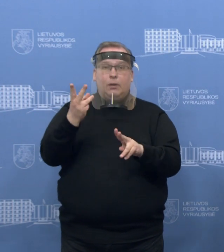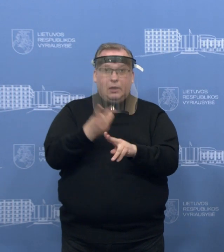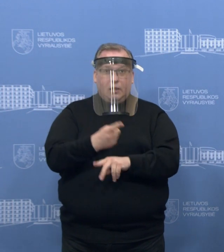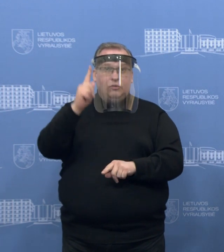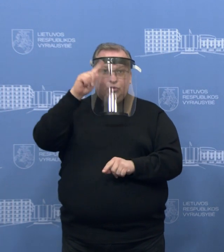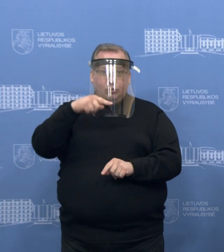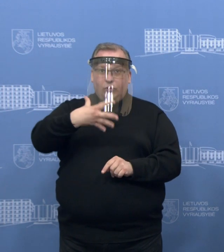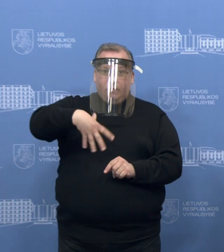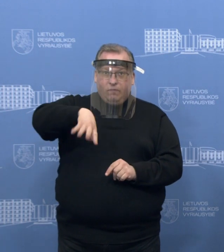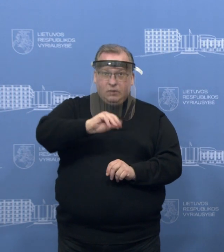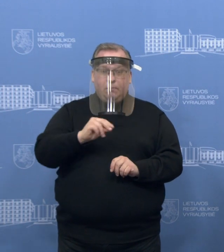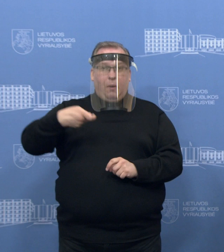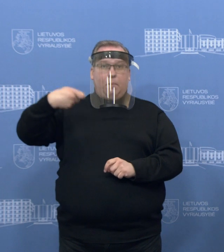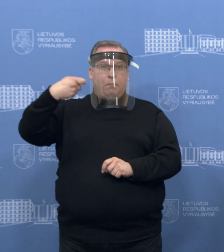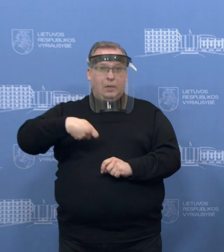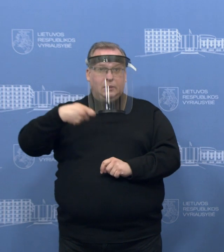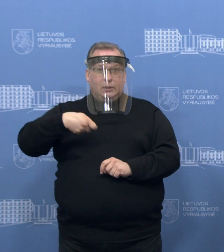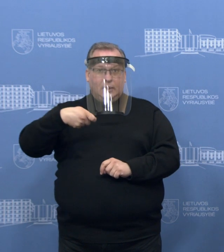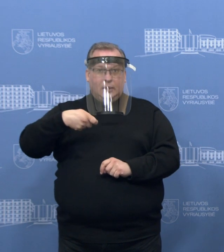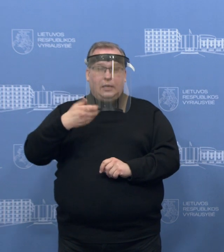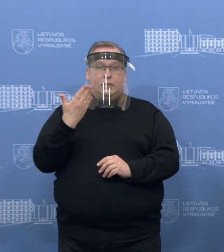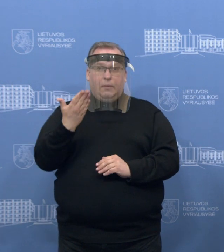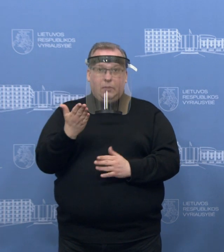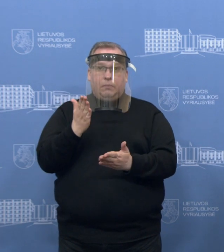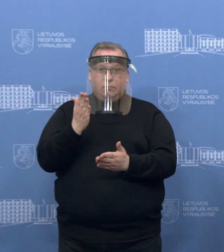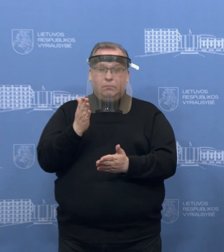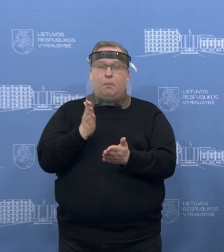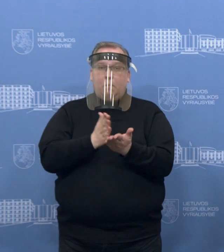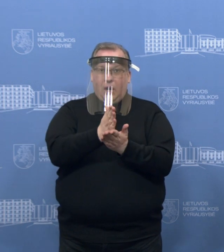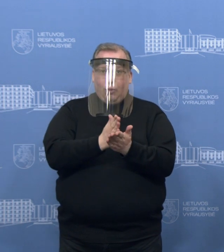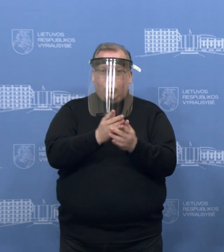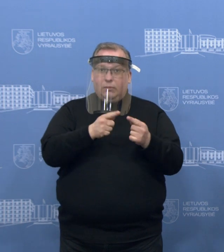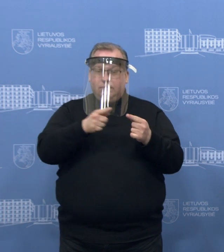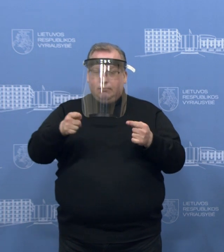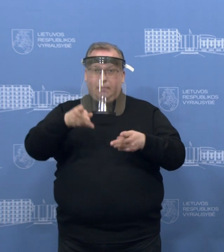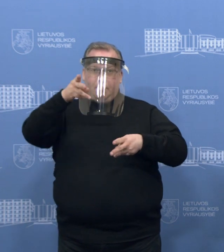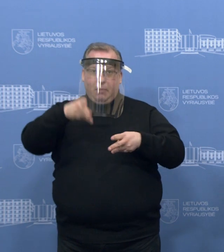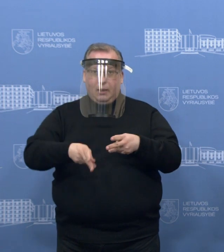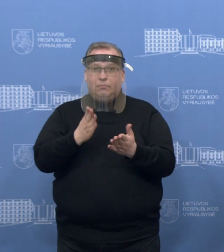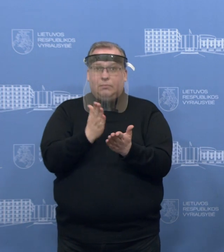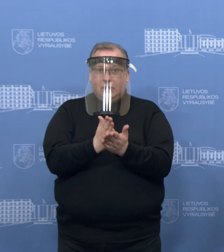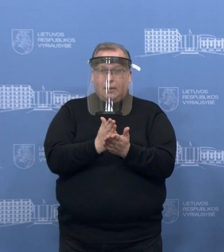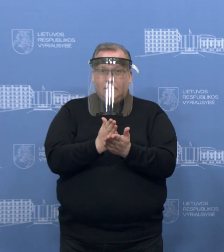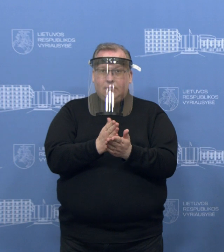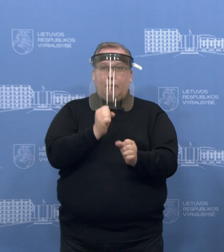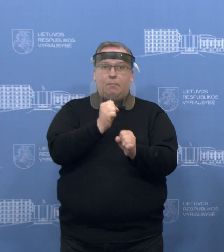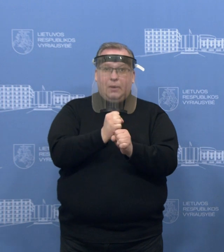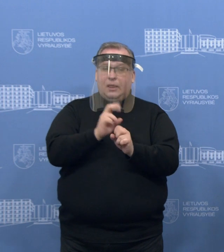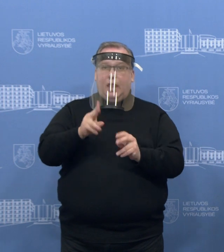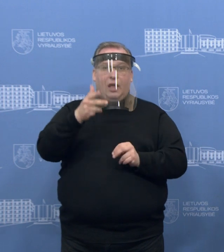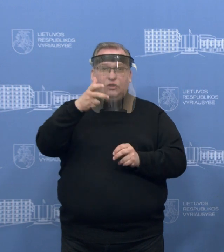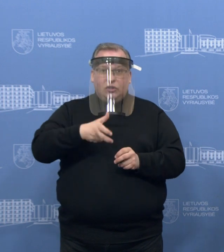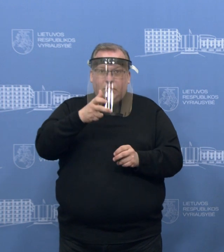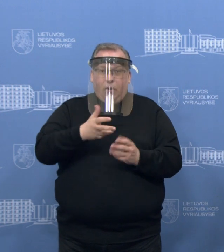suprasti vieną dalyką, yra prezidento diskrecija. Pareigūnas baigė kadenciją, tam kadencijus yra sugalvotos. Ne šiaip savo, kad